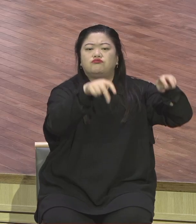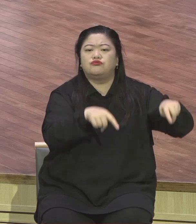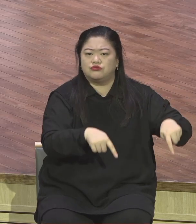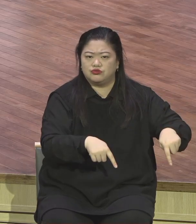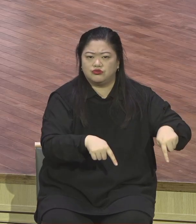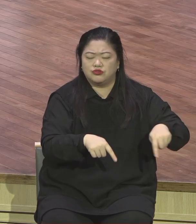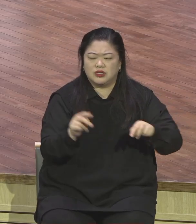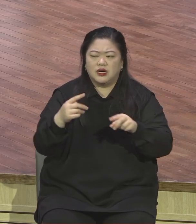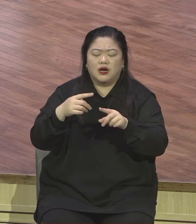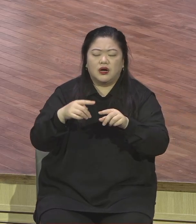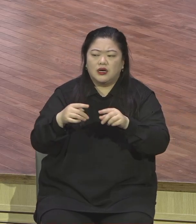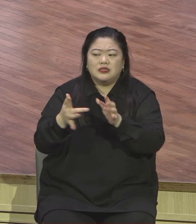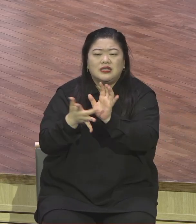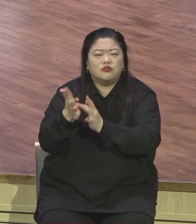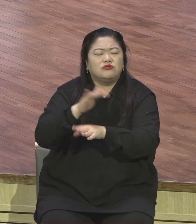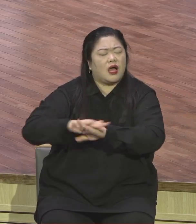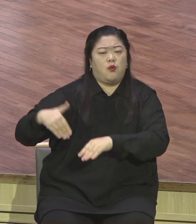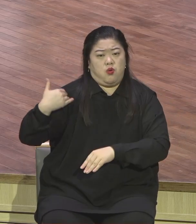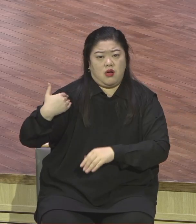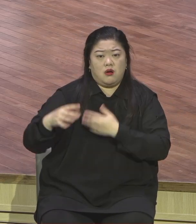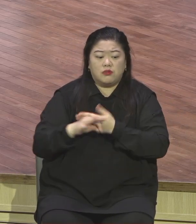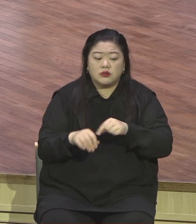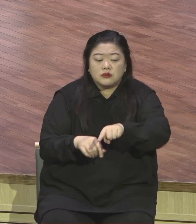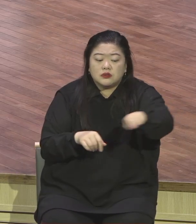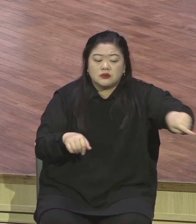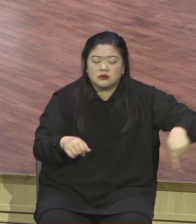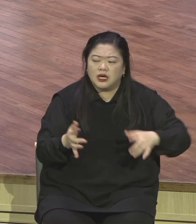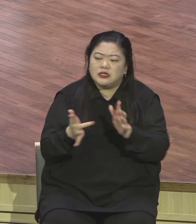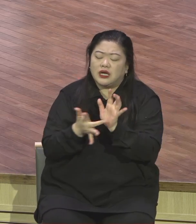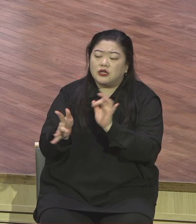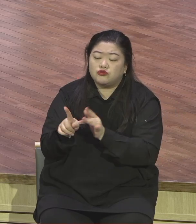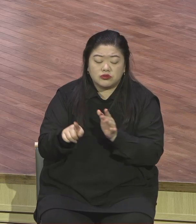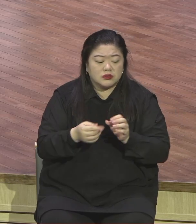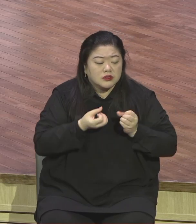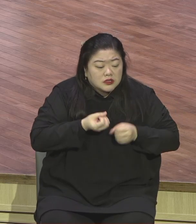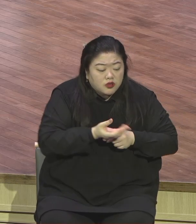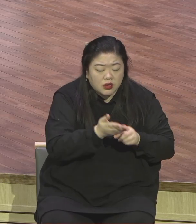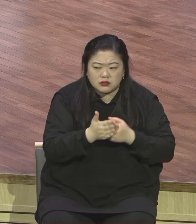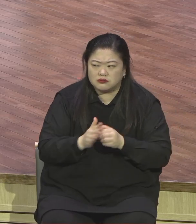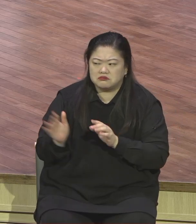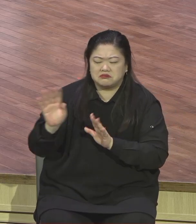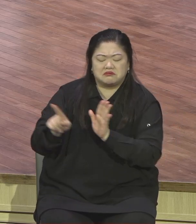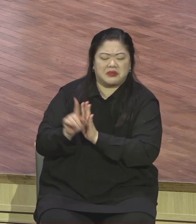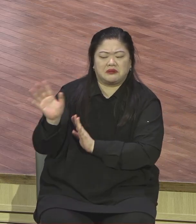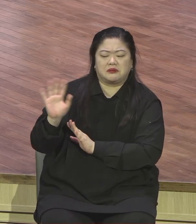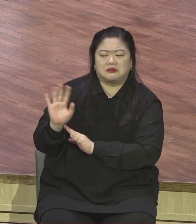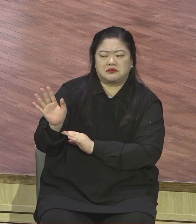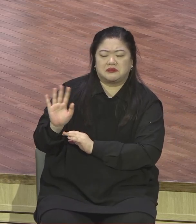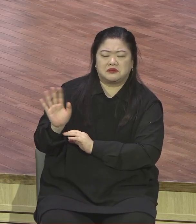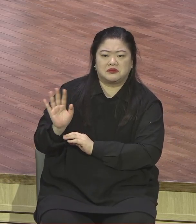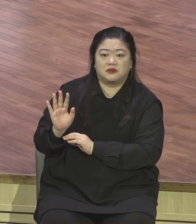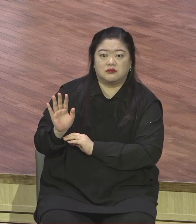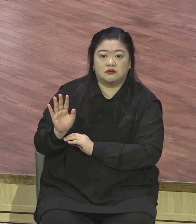믿으려고 회피하는 이유가 있어요. 예수를 안 믿으려고 회피하는 이유가 뭐냐? 또 다른 무슨 짐이 지어지는 것